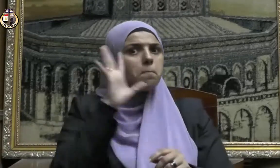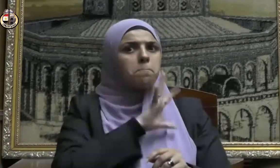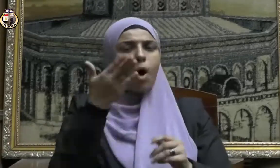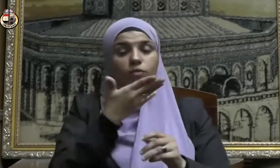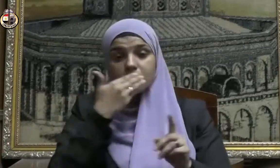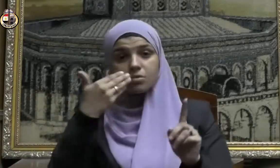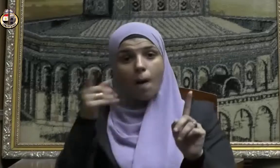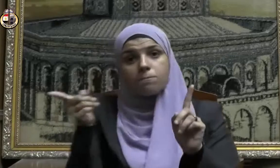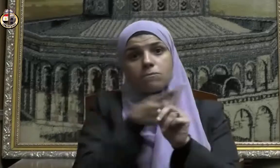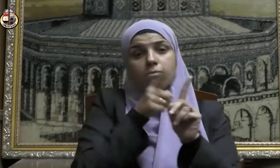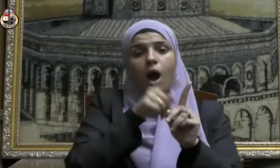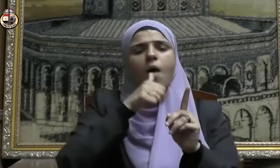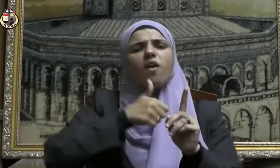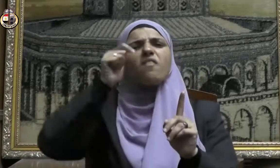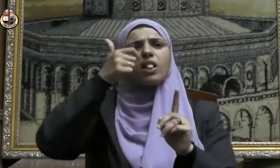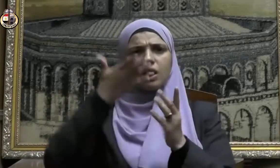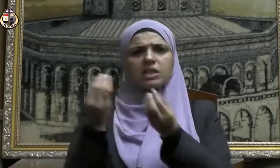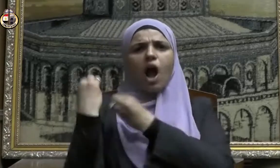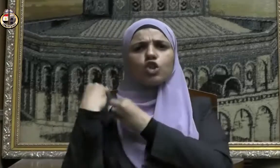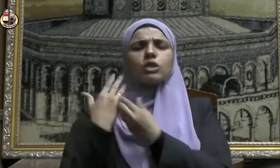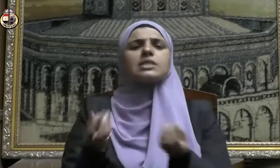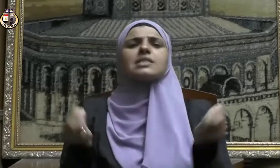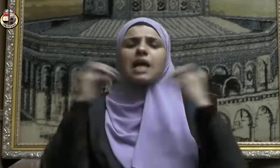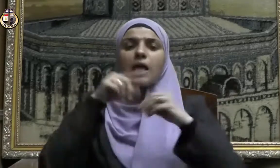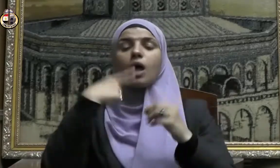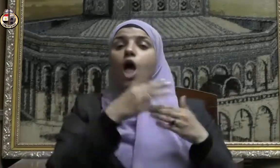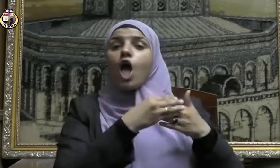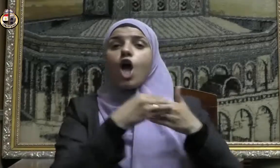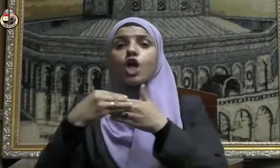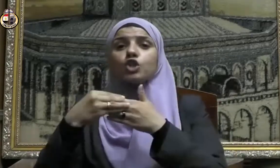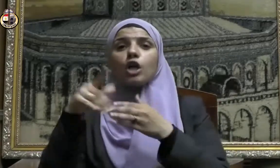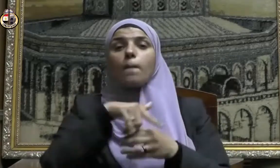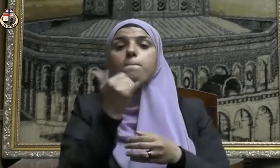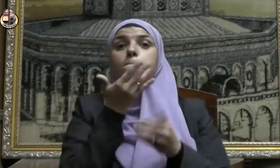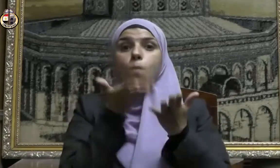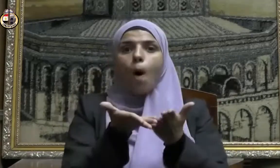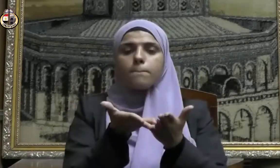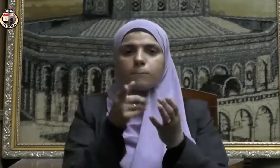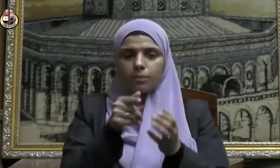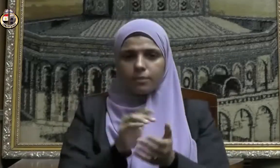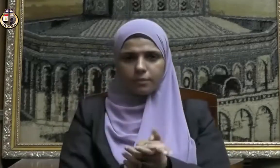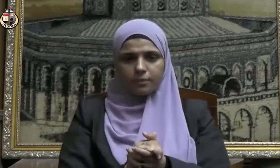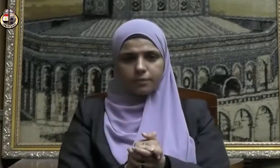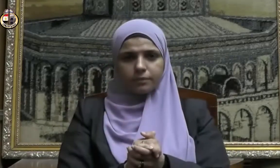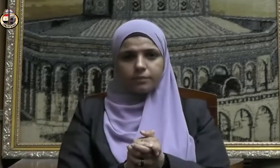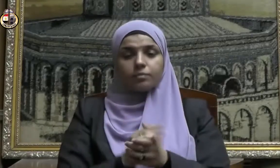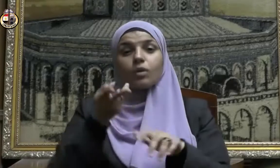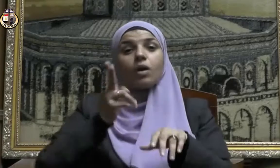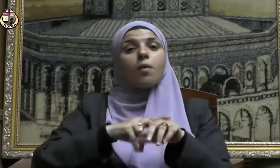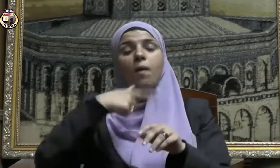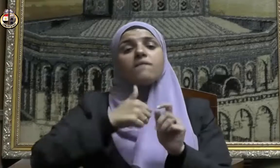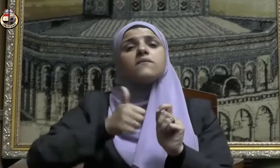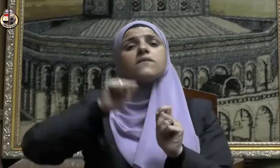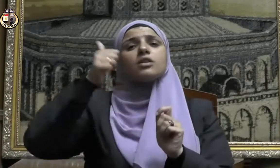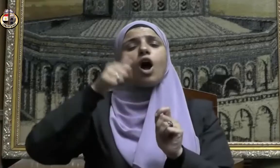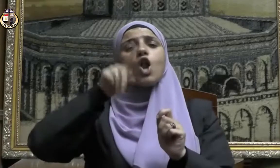وبيان لفضلها وإرشاد لأهميتها ومن فضائلها